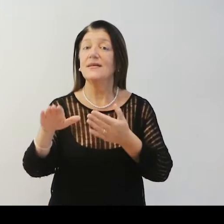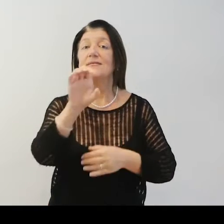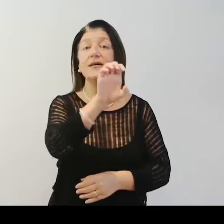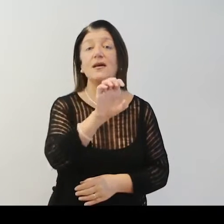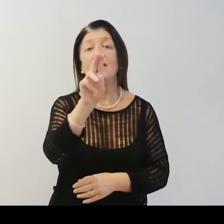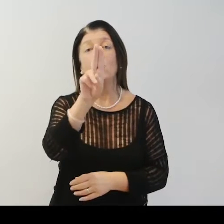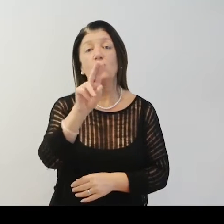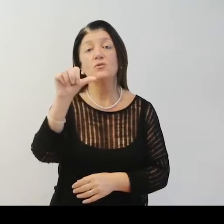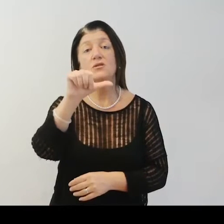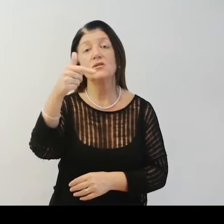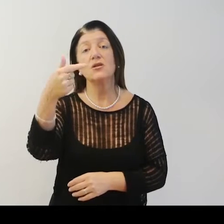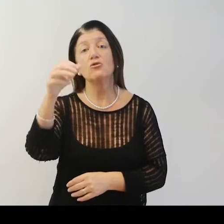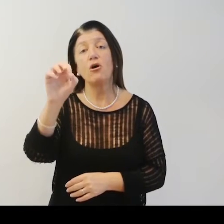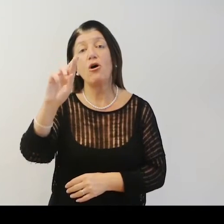Chiesa di Sant'Eustorgio